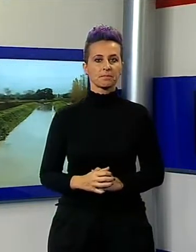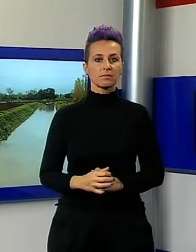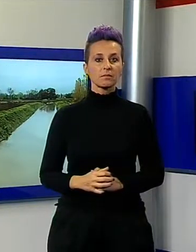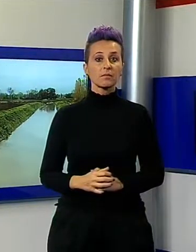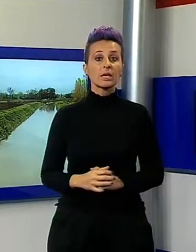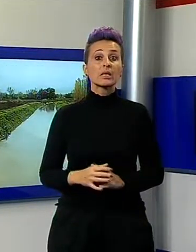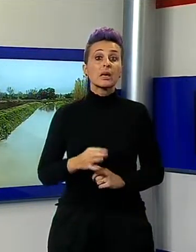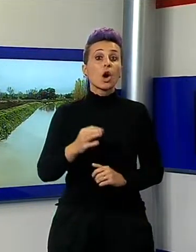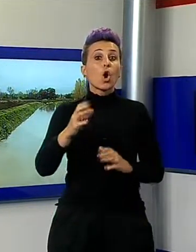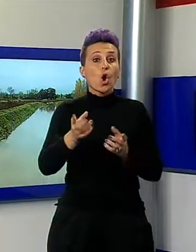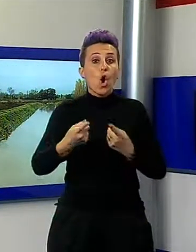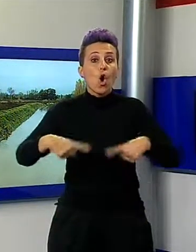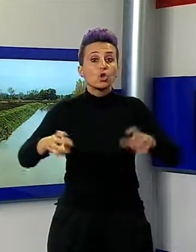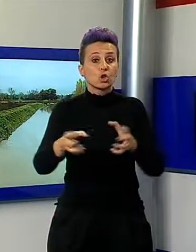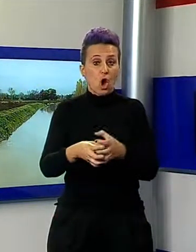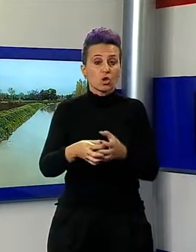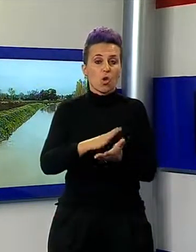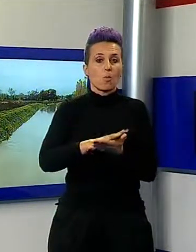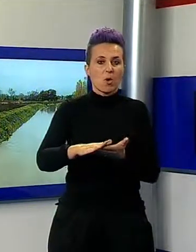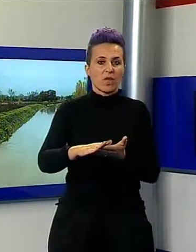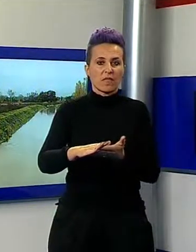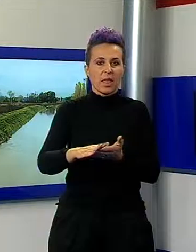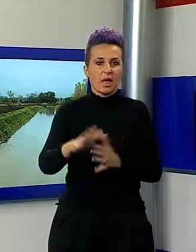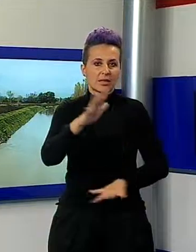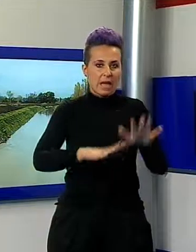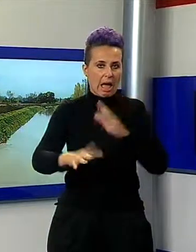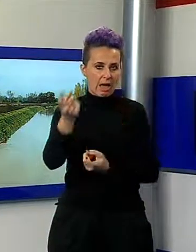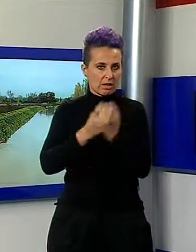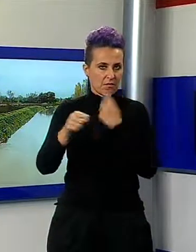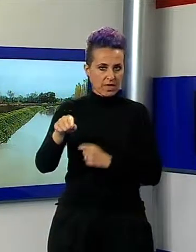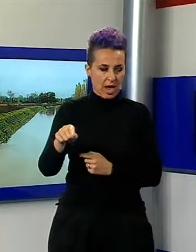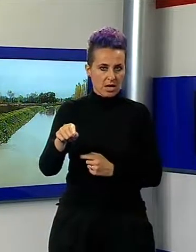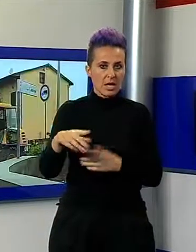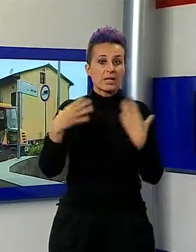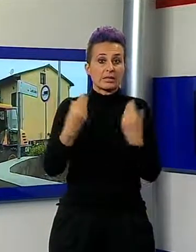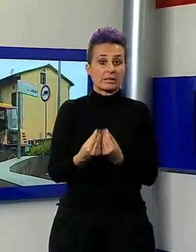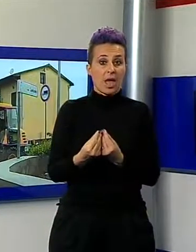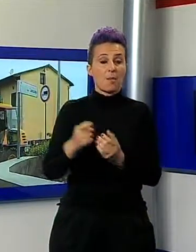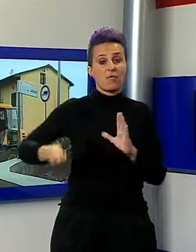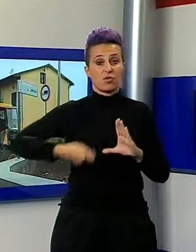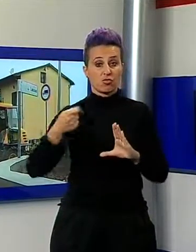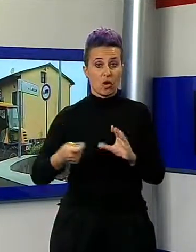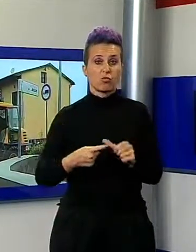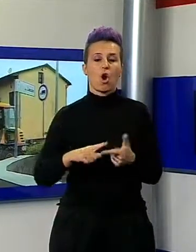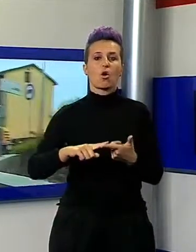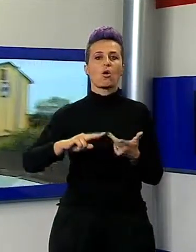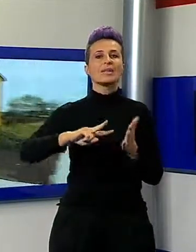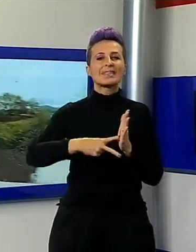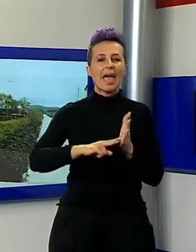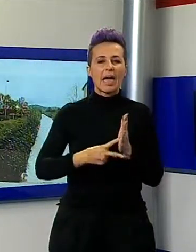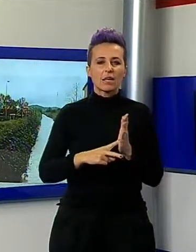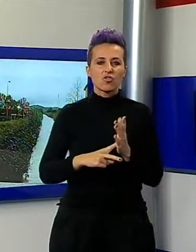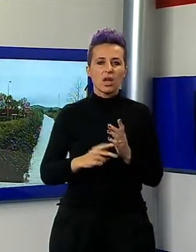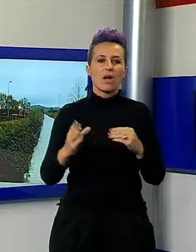impegnato per tutta la notte insieme a Protezione Civile, Vigili del Fuoco e tecnici dei vari comuni della piana ad arginare i